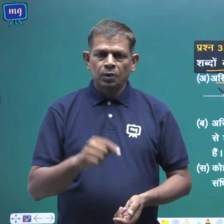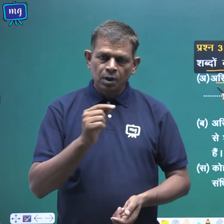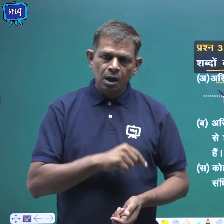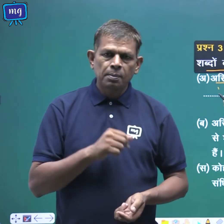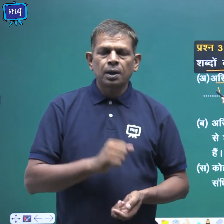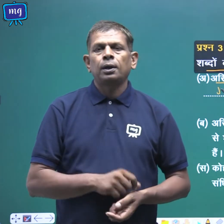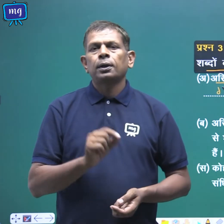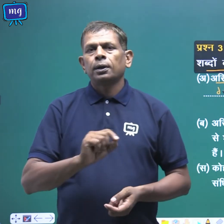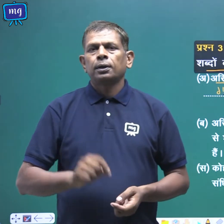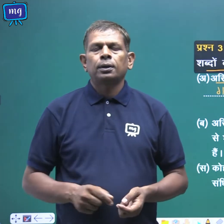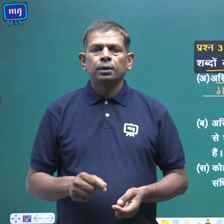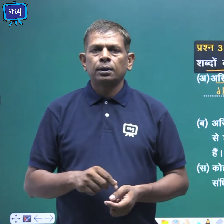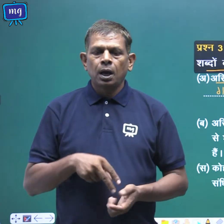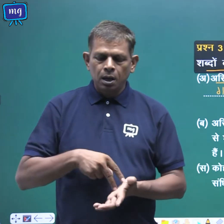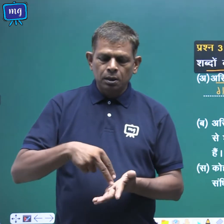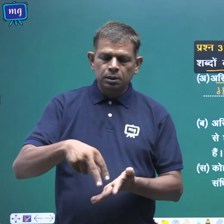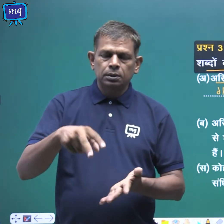यहां लिखेंगे गती